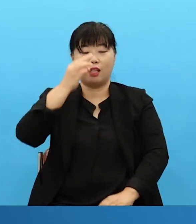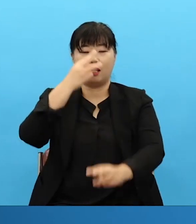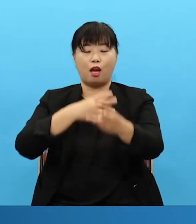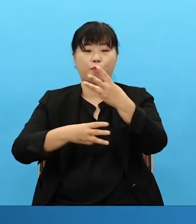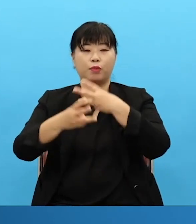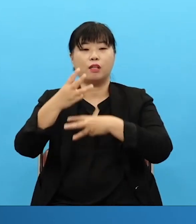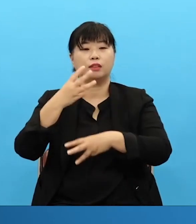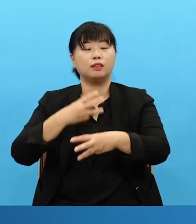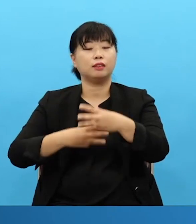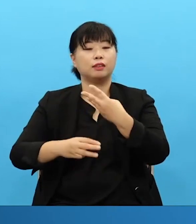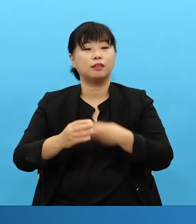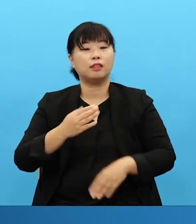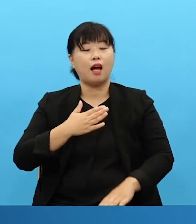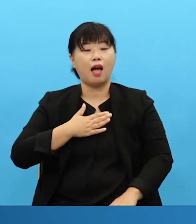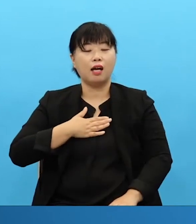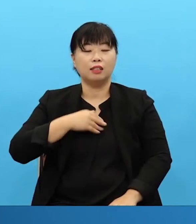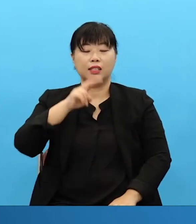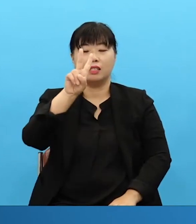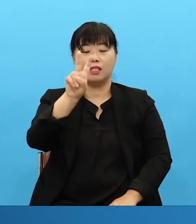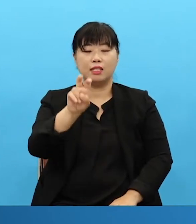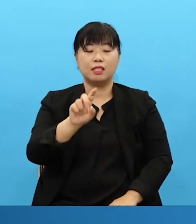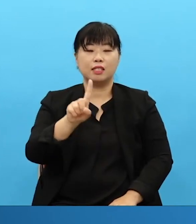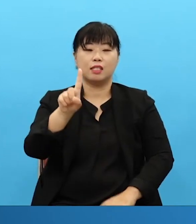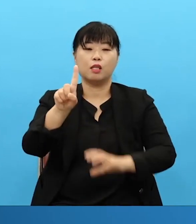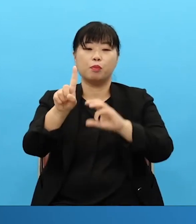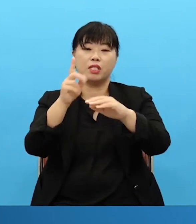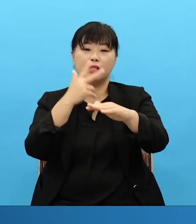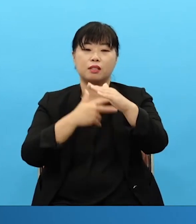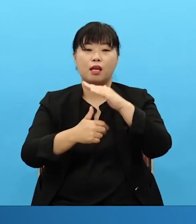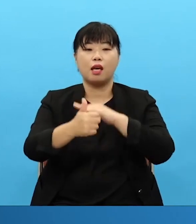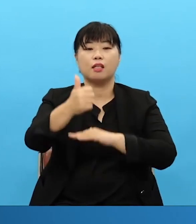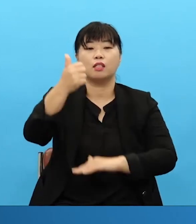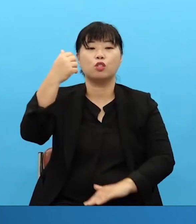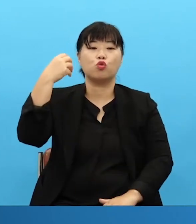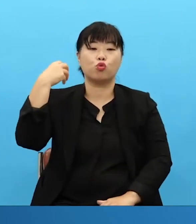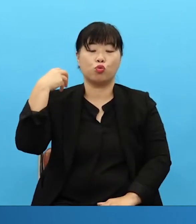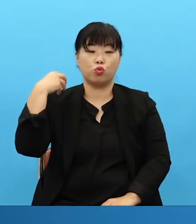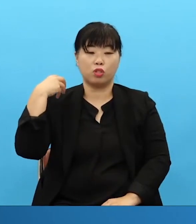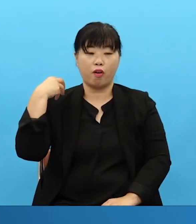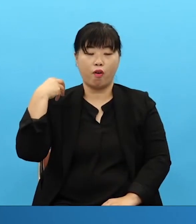랜던지 난 21세기 주여